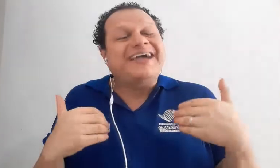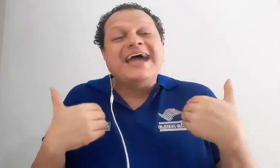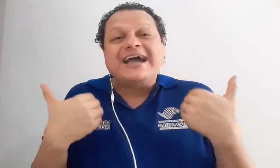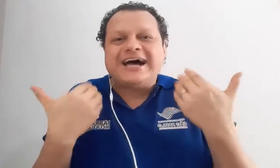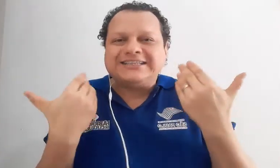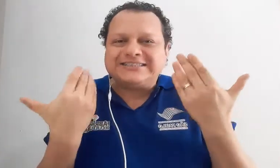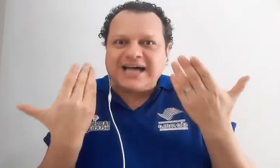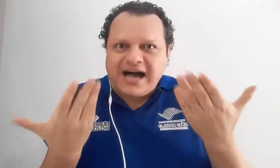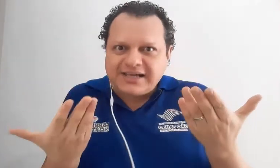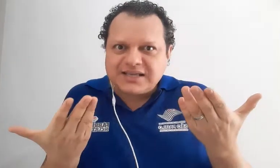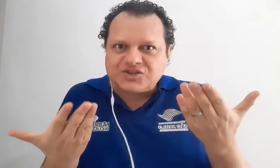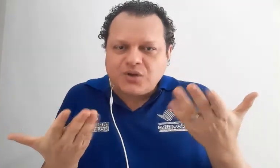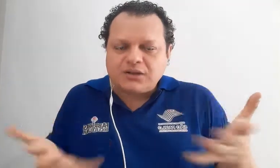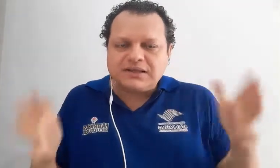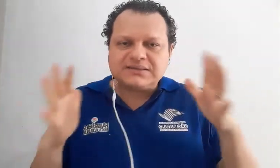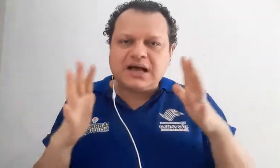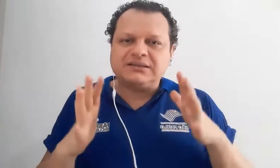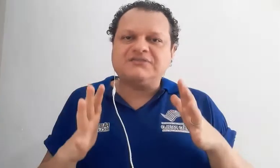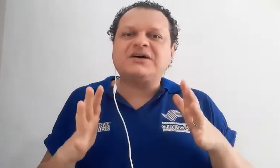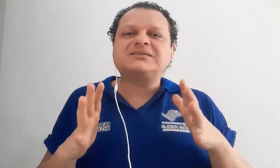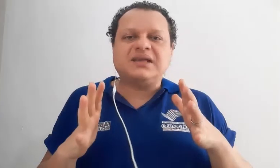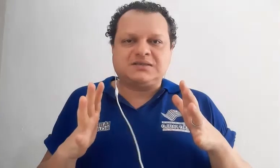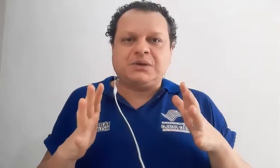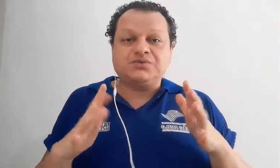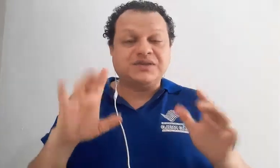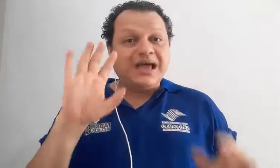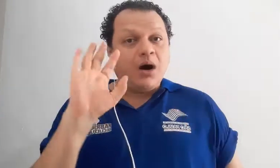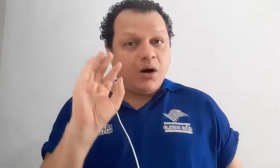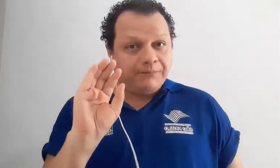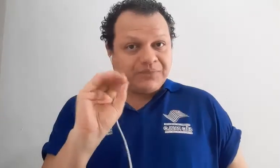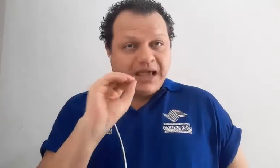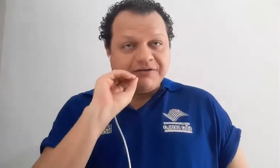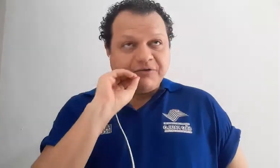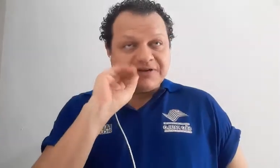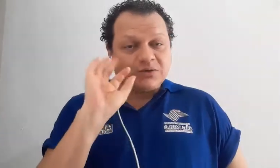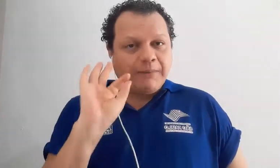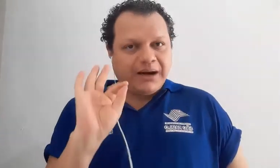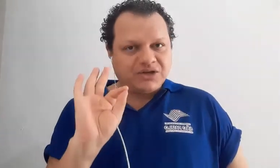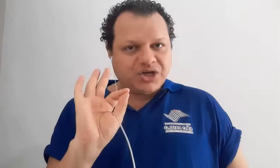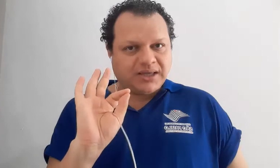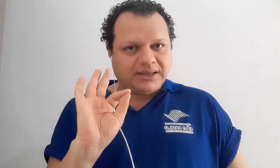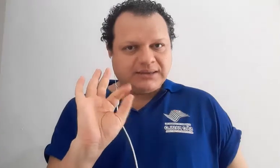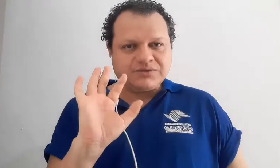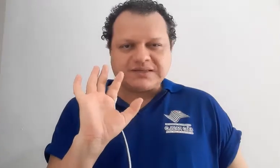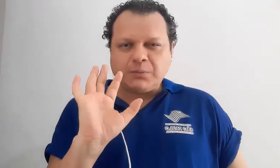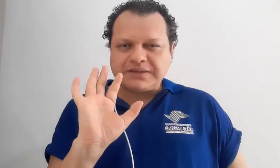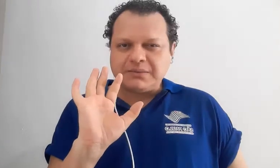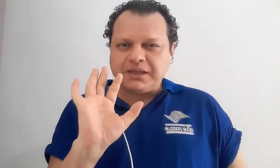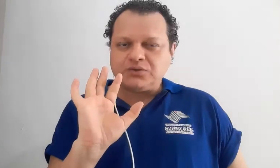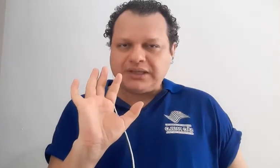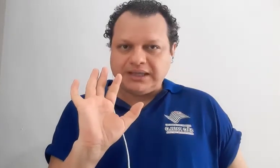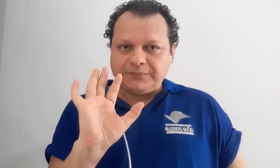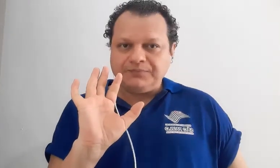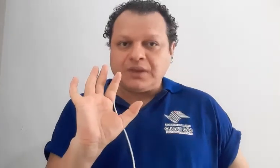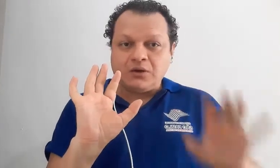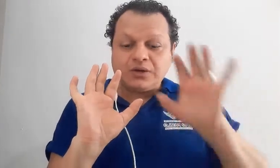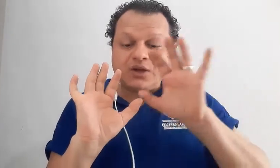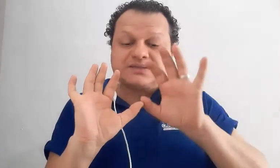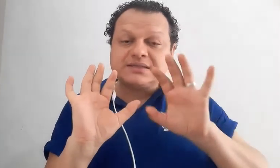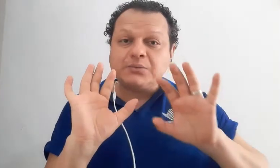cantar essas notas através das mãos. Ó, eu vou fazer uma parte aqui. Então, vocês estão percebendo que o que nós estamos